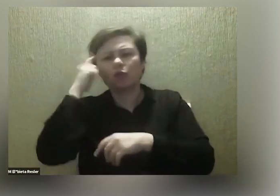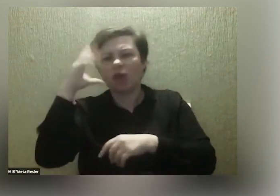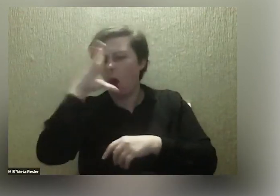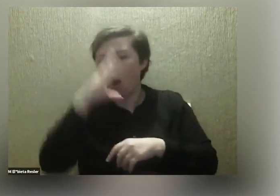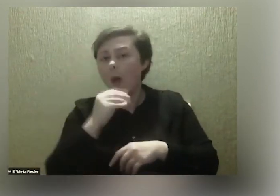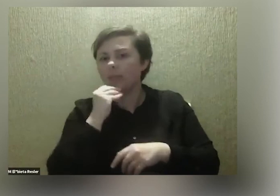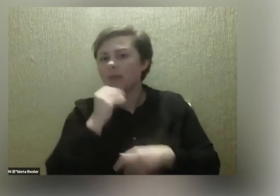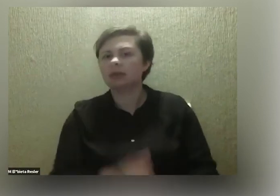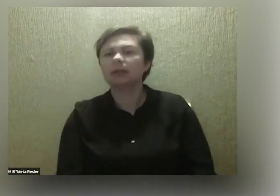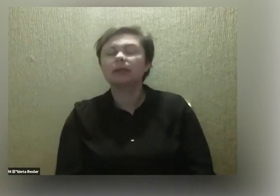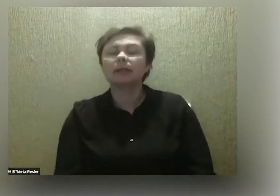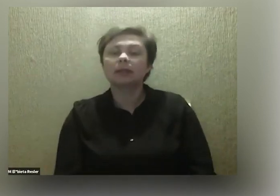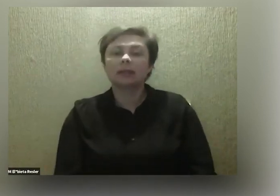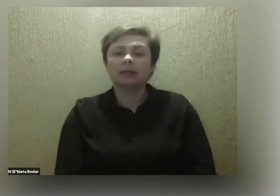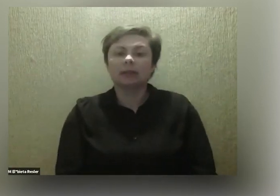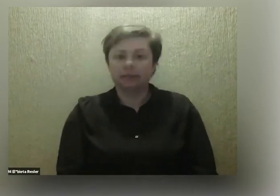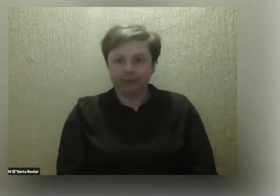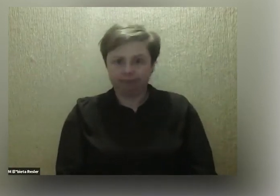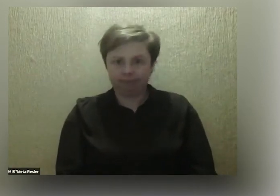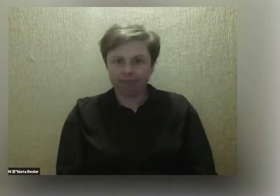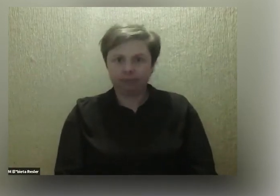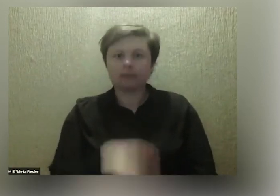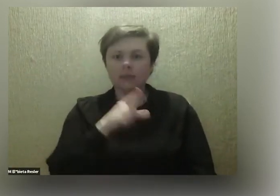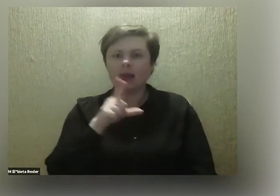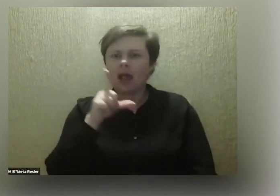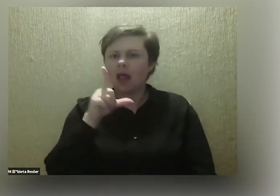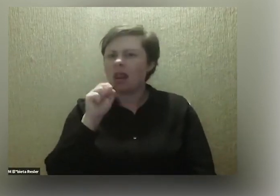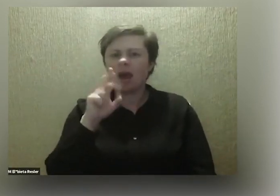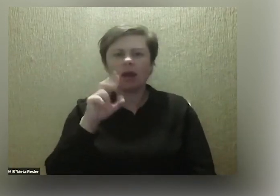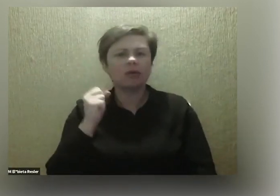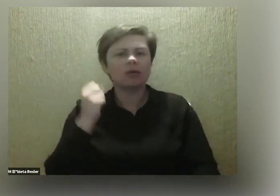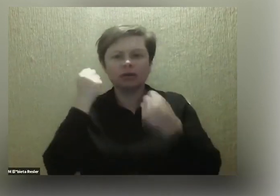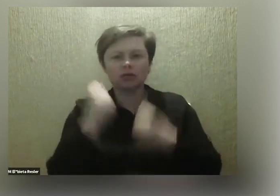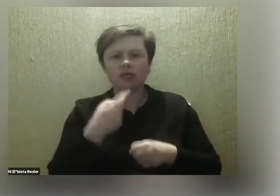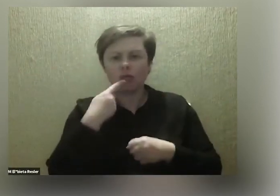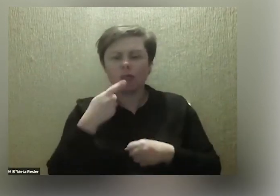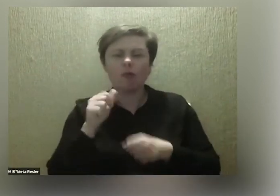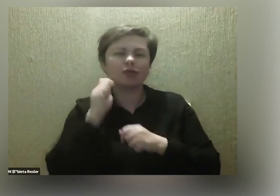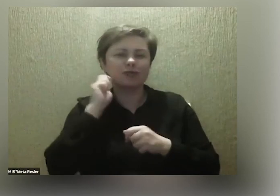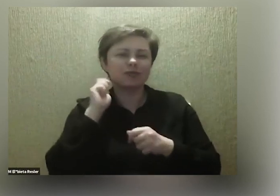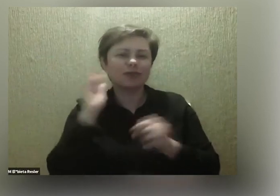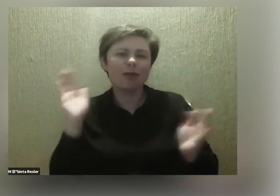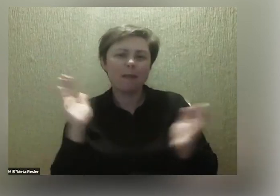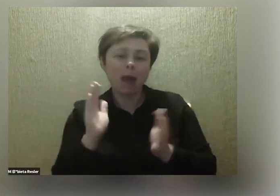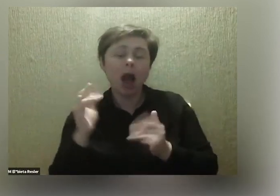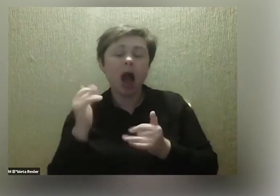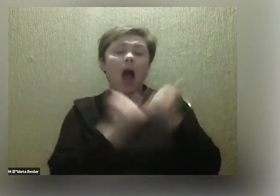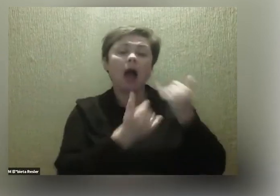o Laurze na razie jest nam trudno powiedzieć, bo jest bardzo mała. Jeśli chodzi o Xawerego,